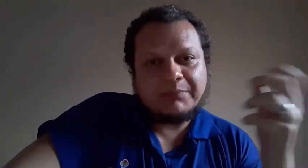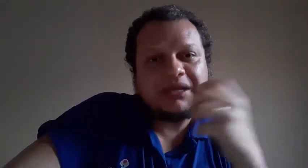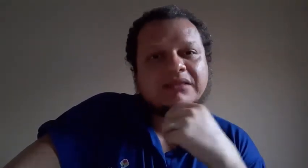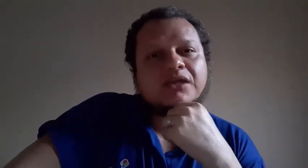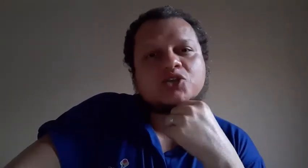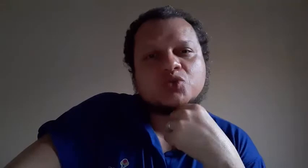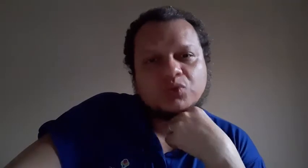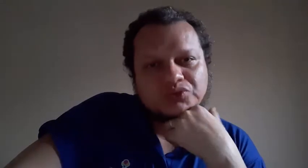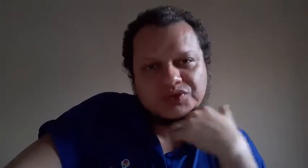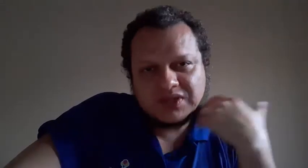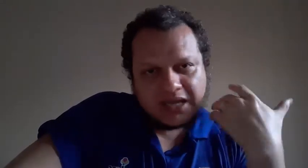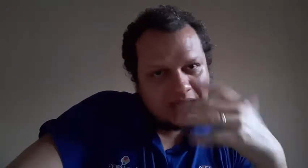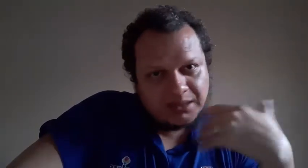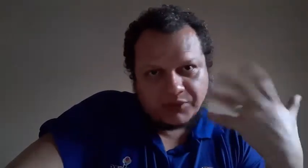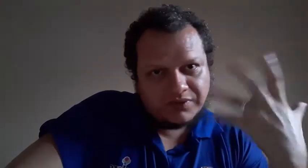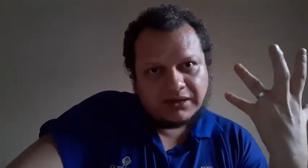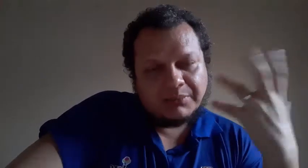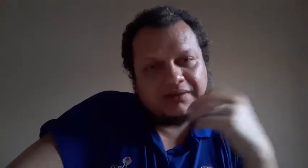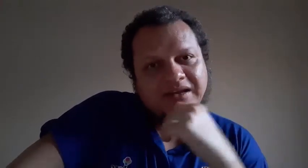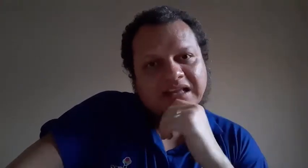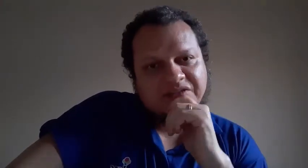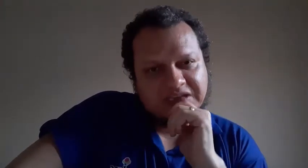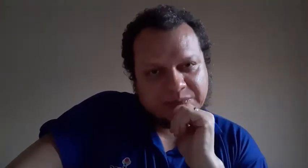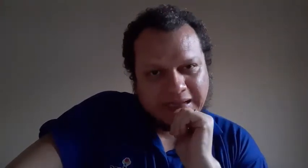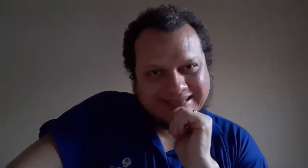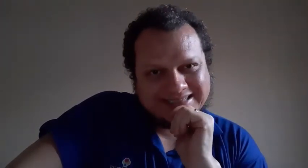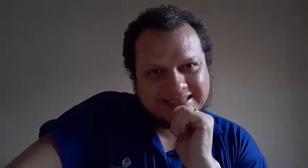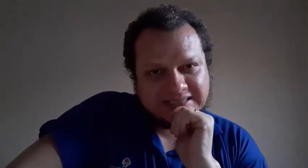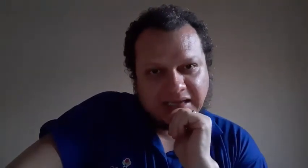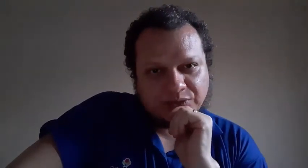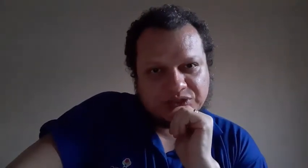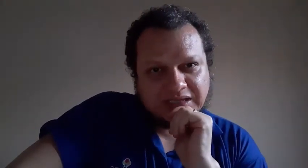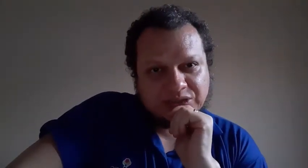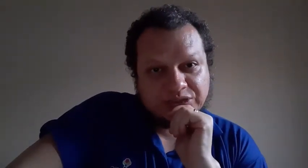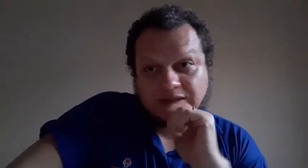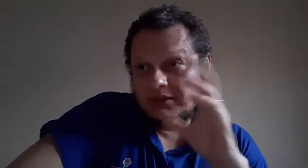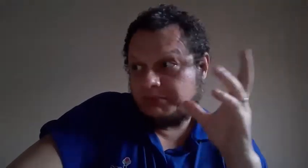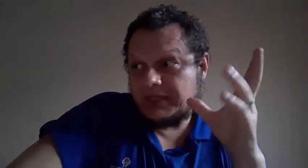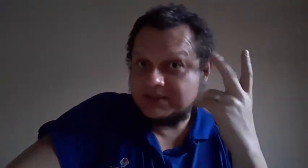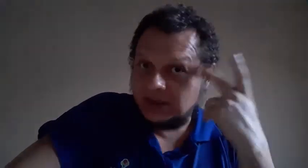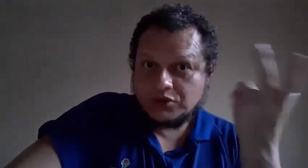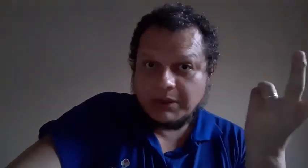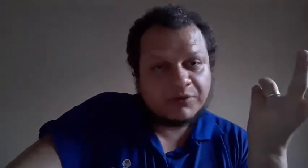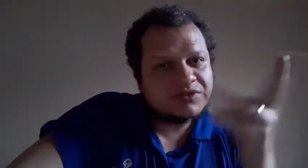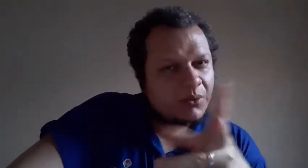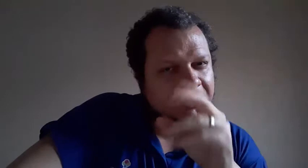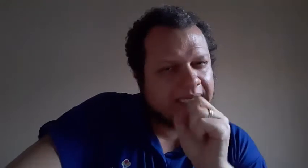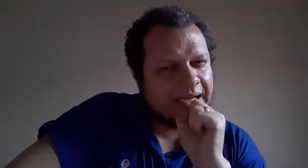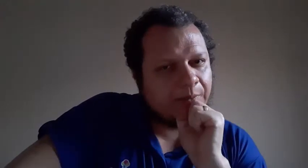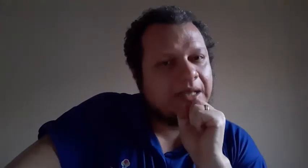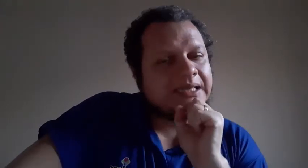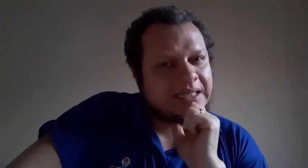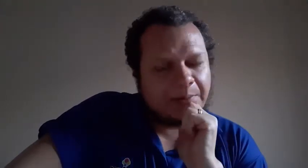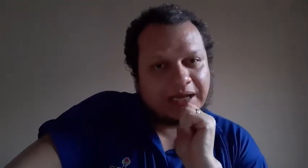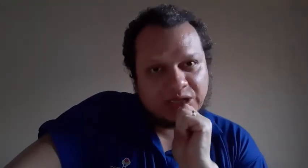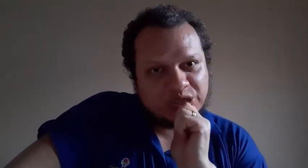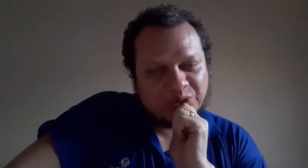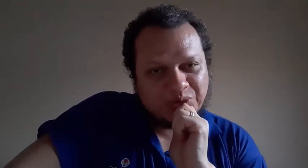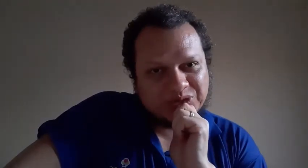aprender juntos e poder aprender cada vez mais. Certo, gente? E pensando numa produção, olha que legal. Dá para ganhar dinheiro com isso,